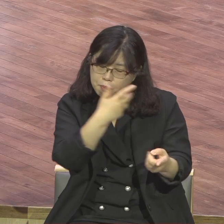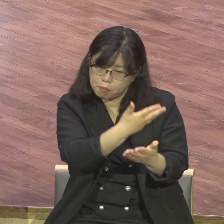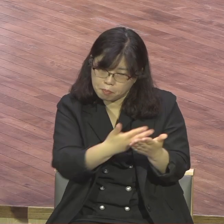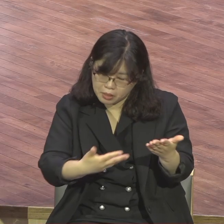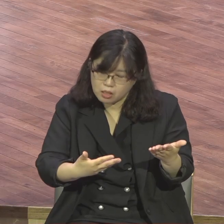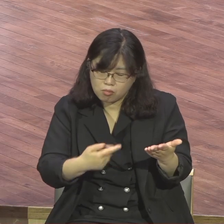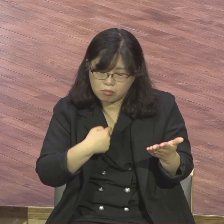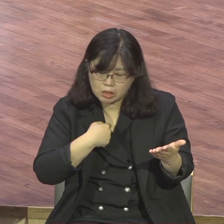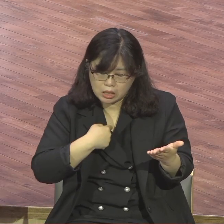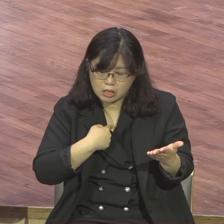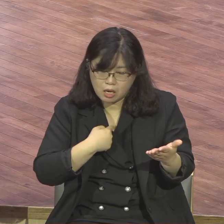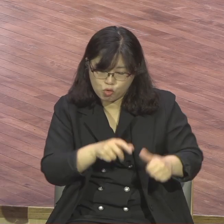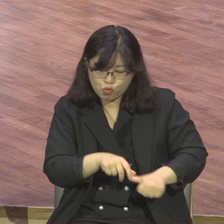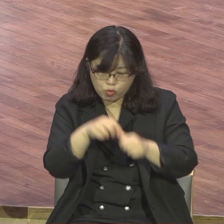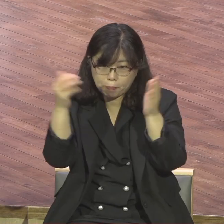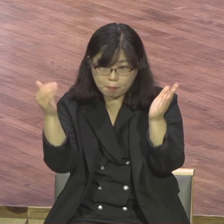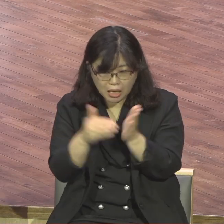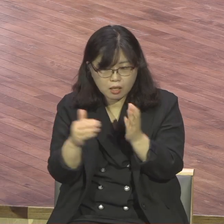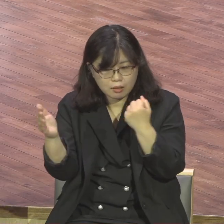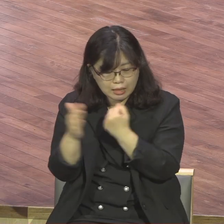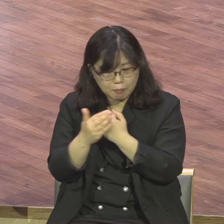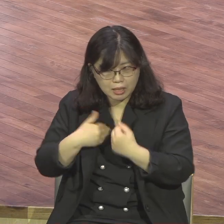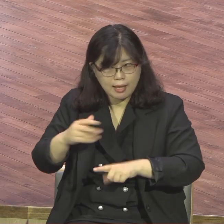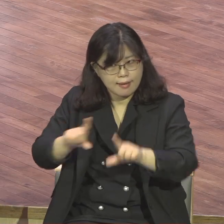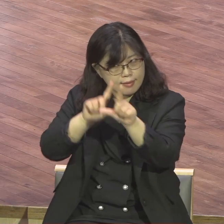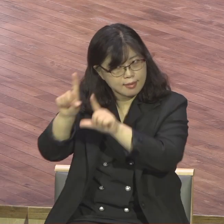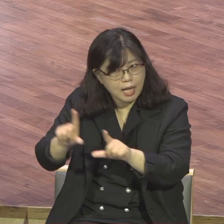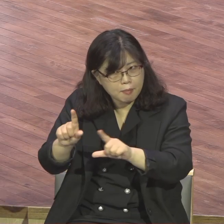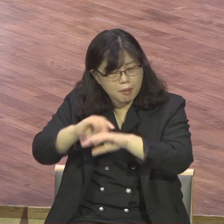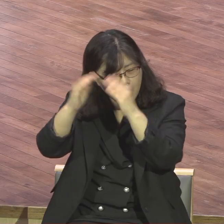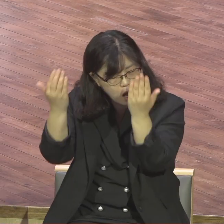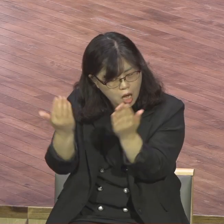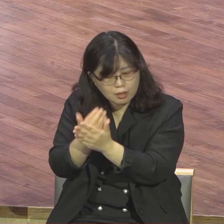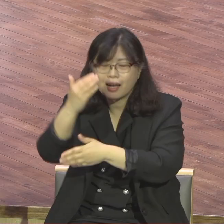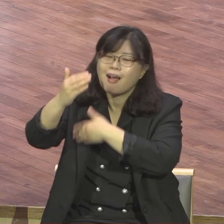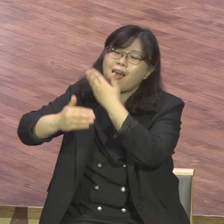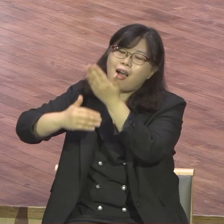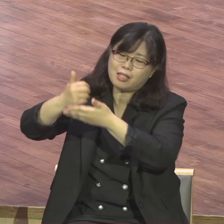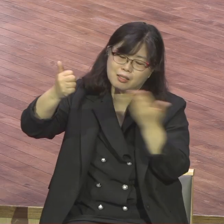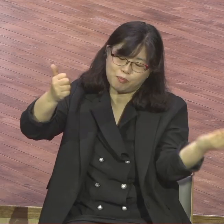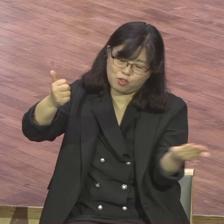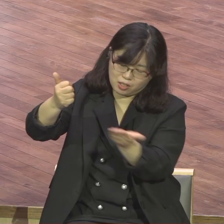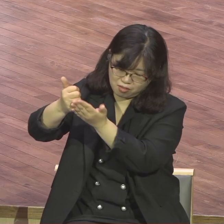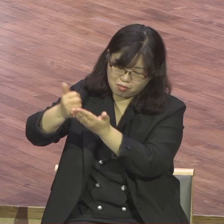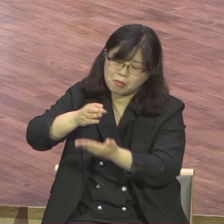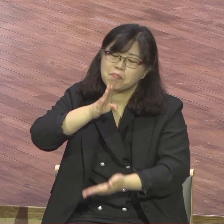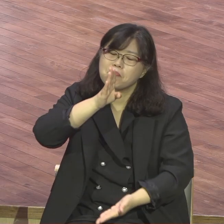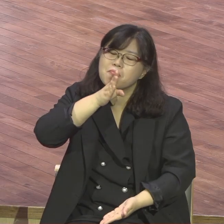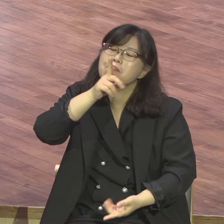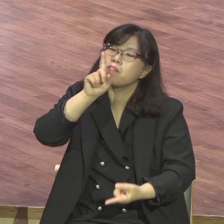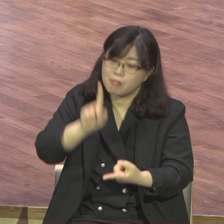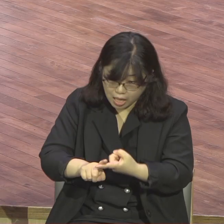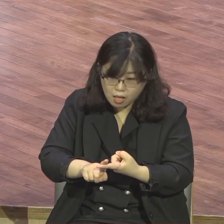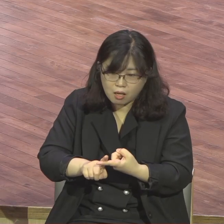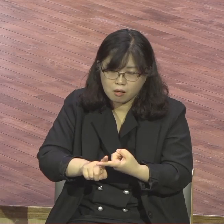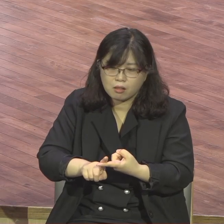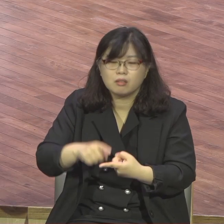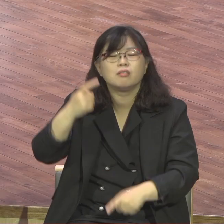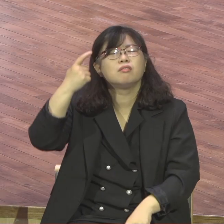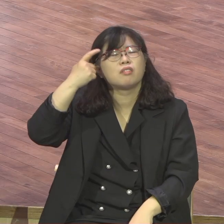기뻐하신 것으로 다 드리는 것이 지극히 마땅한 것 아니냐 사도 바울은 이런